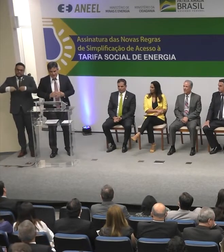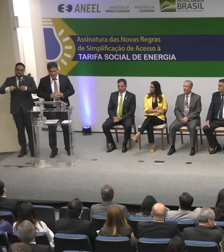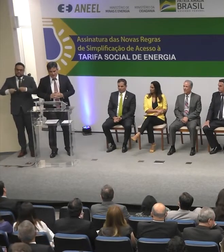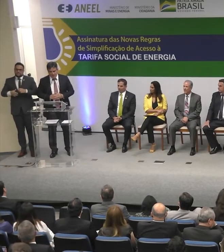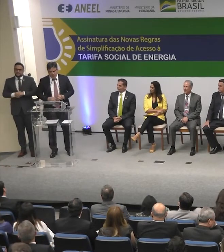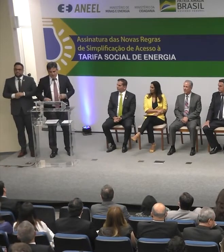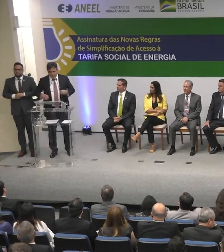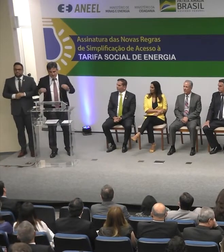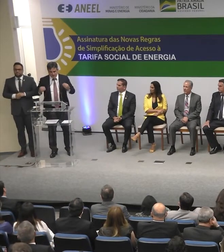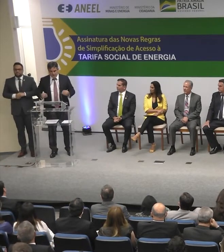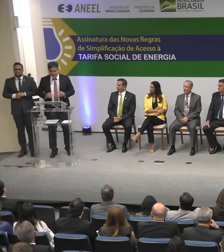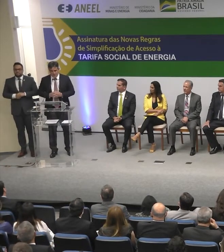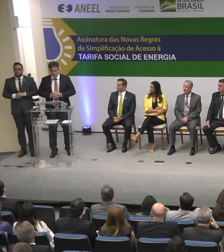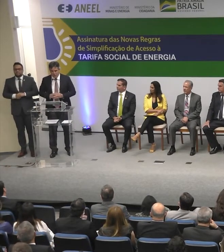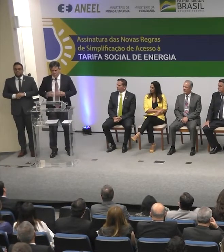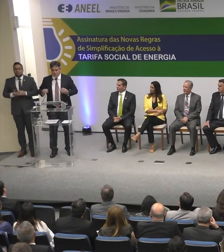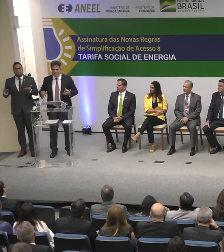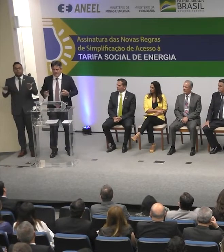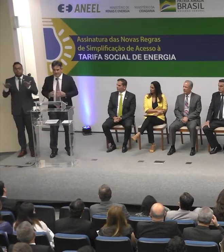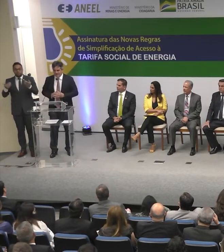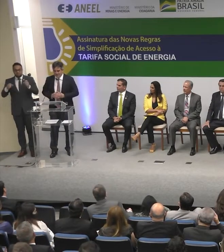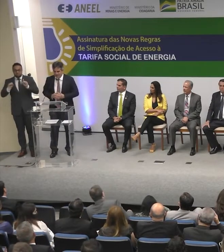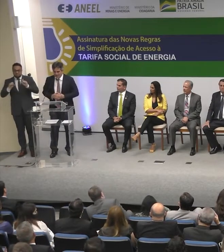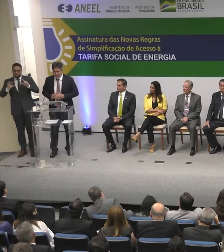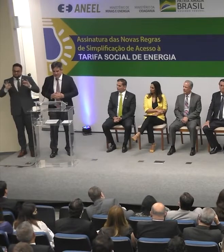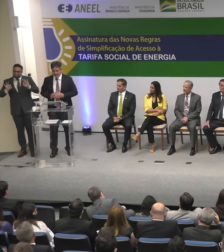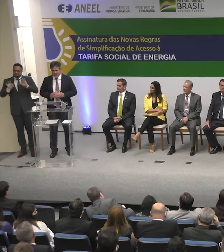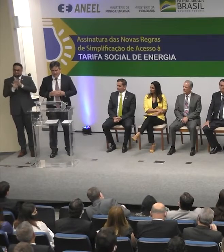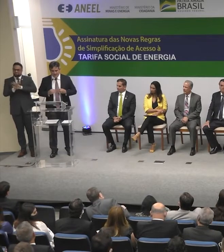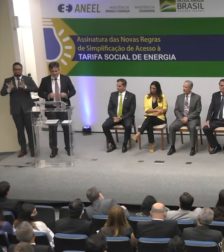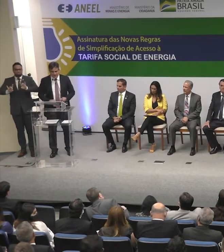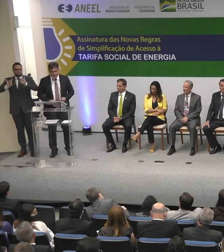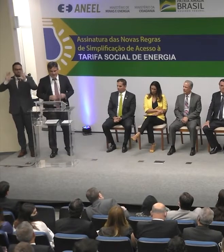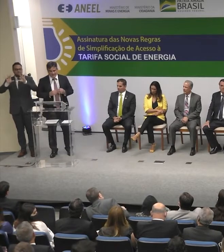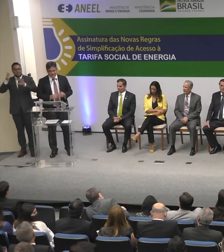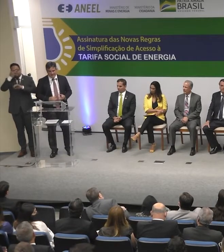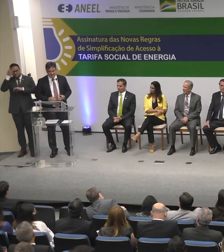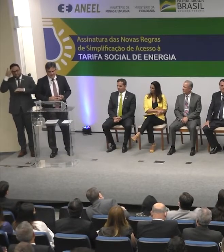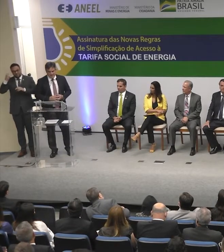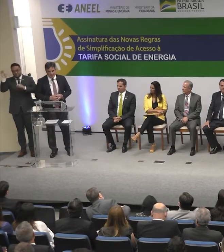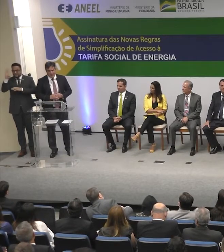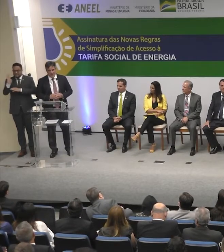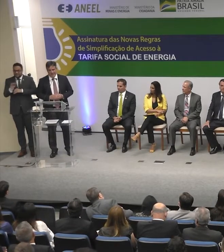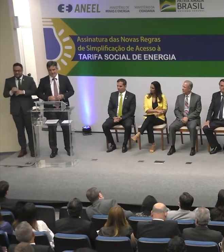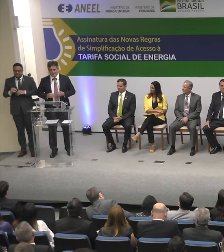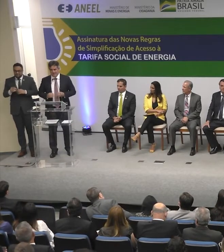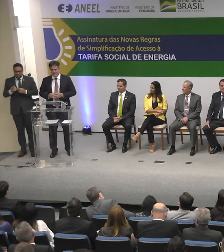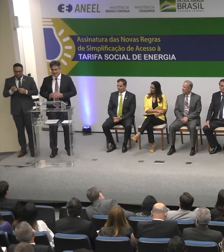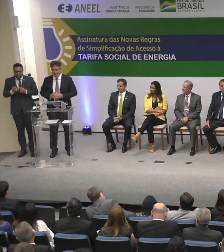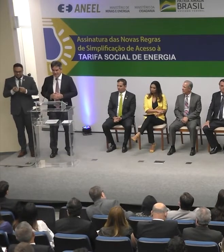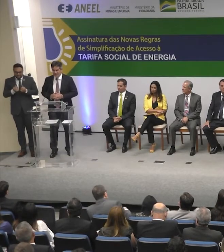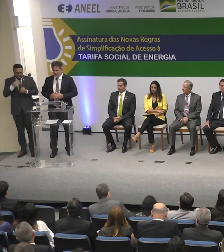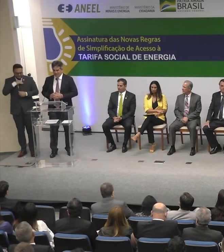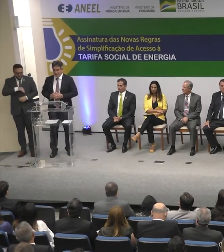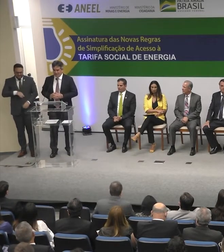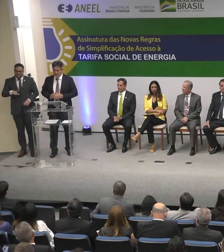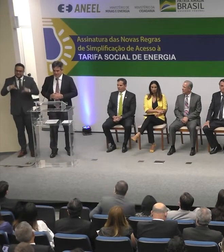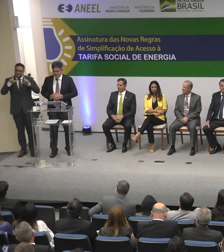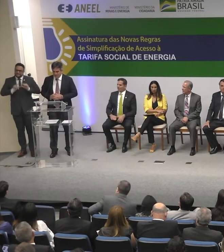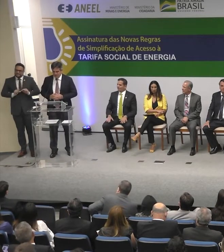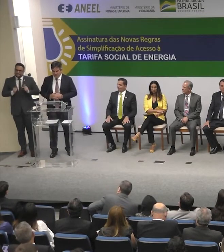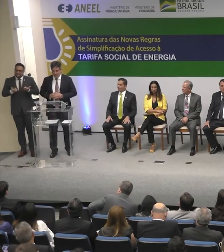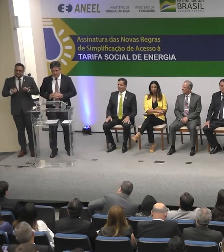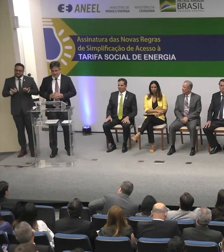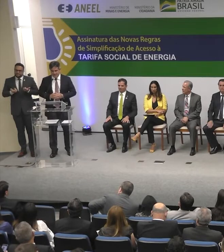ouro esse momento que todos os brasileiros de baixa renda, mais uma vez, recebem um olhar especial do governo